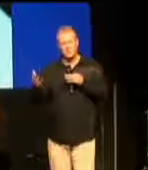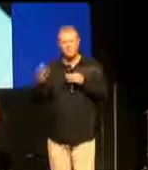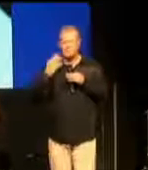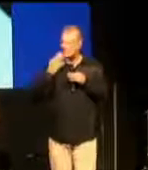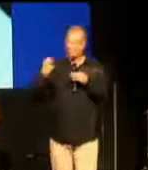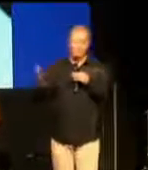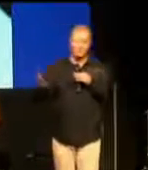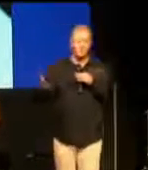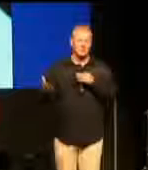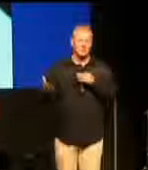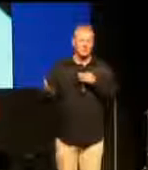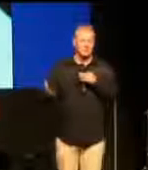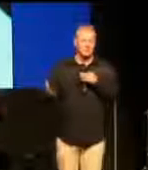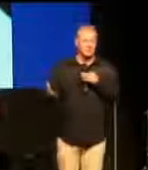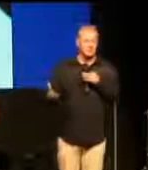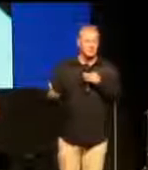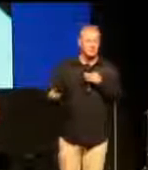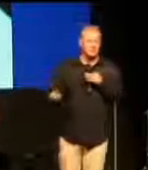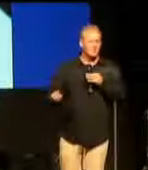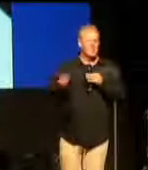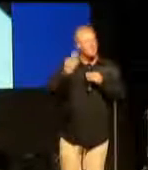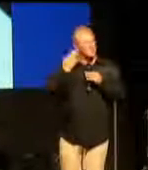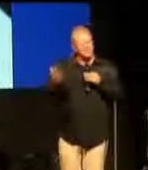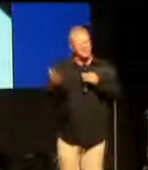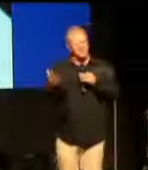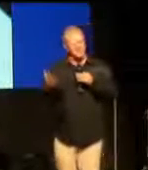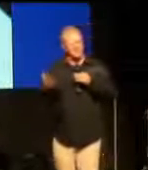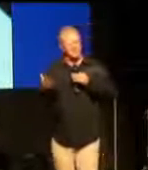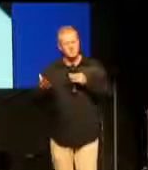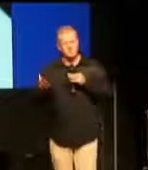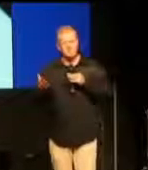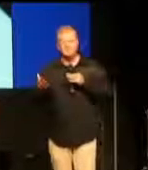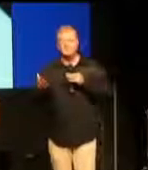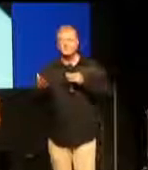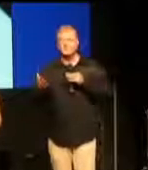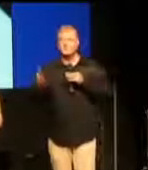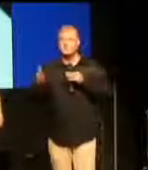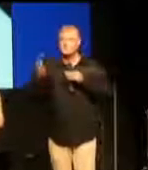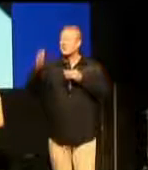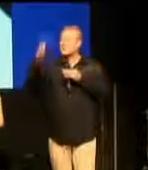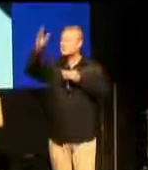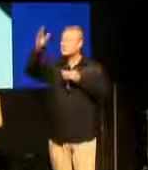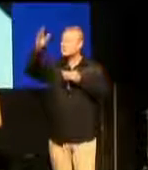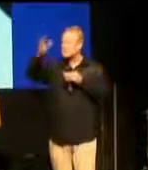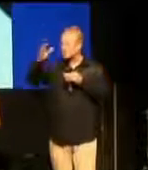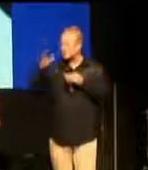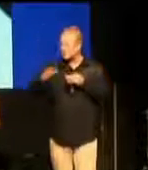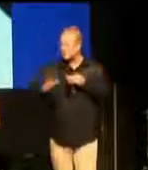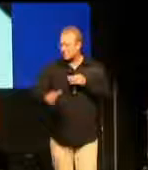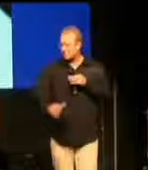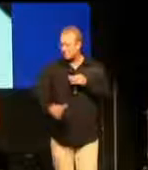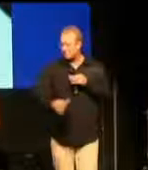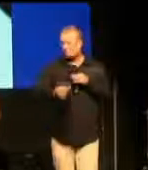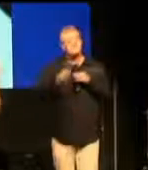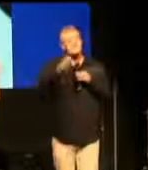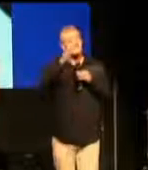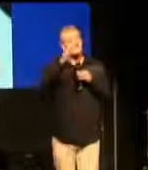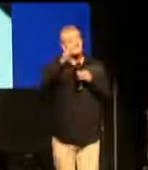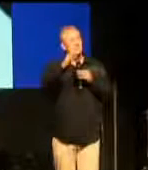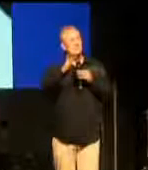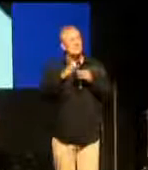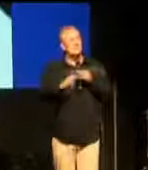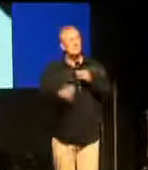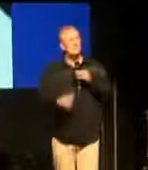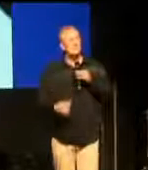Ich werde ihnen nichts antun. Bis an mein Lebensende. Ich vergebe ihnen. Und sofort